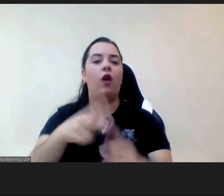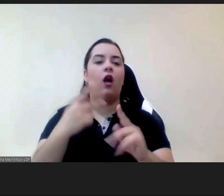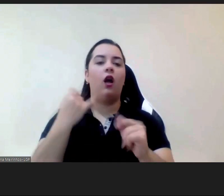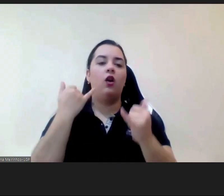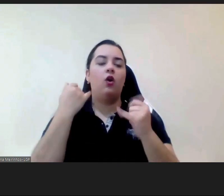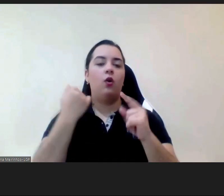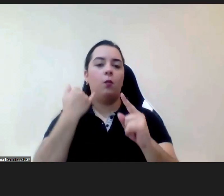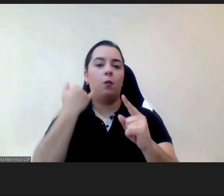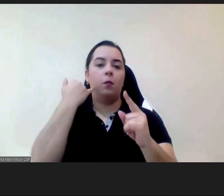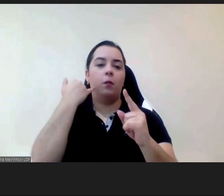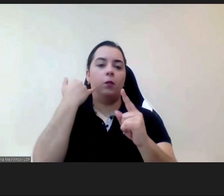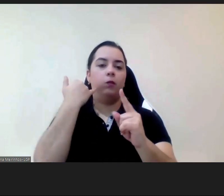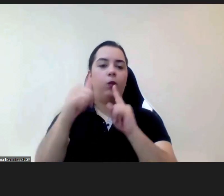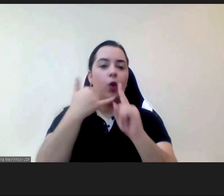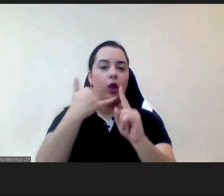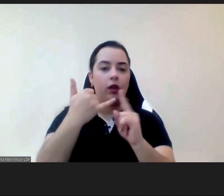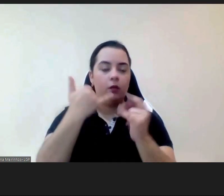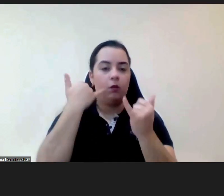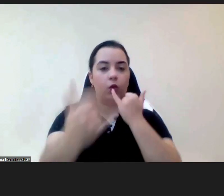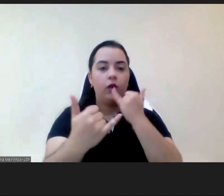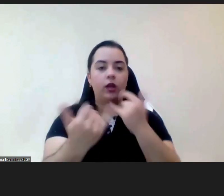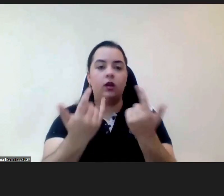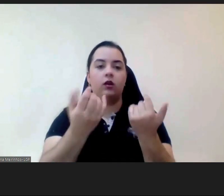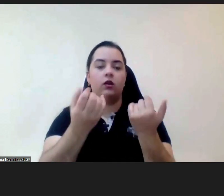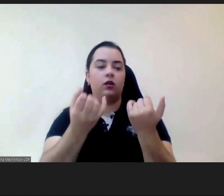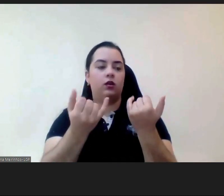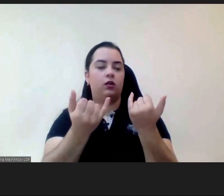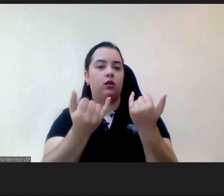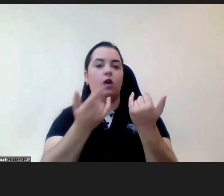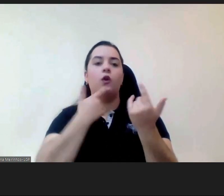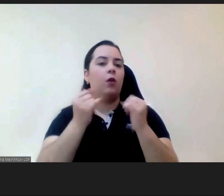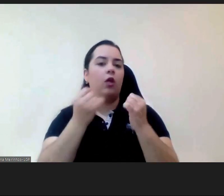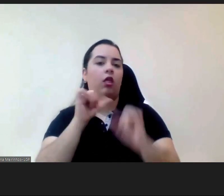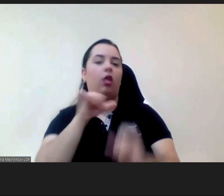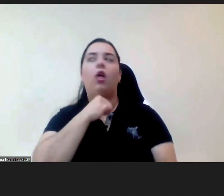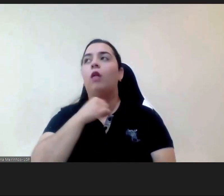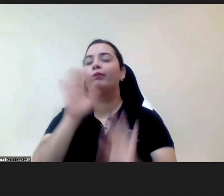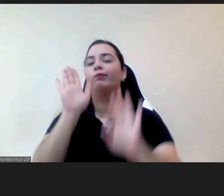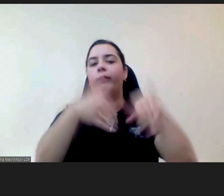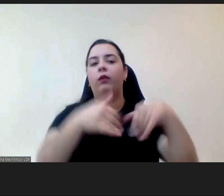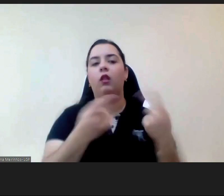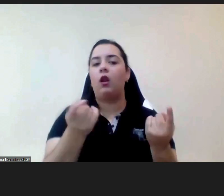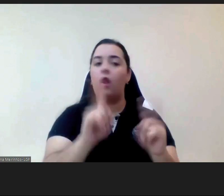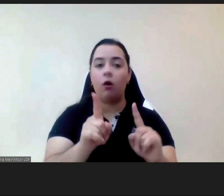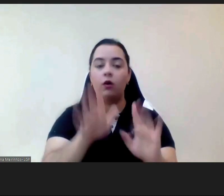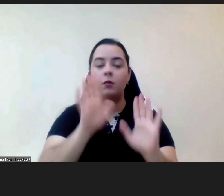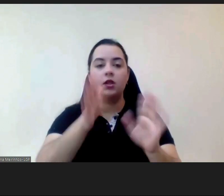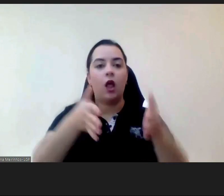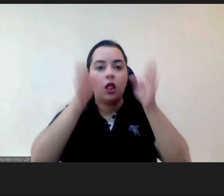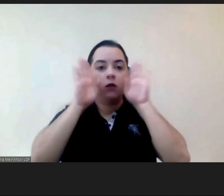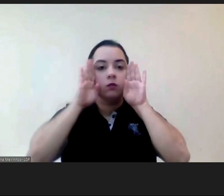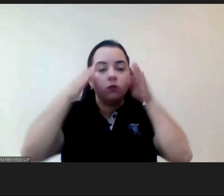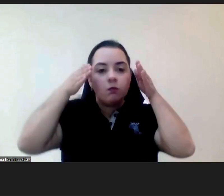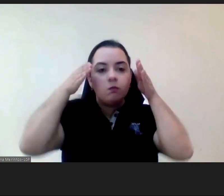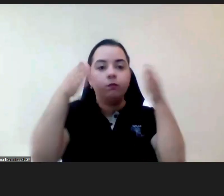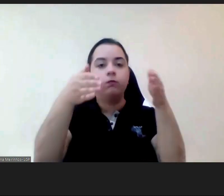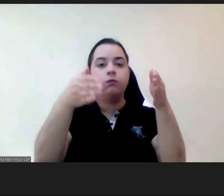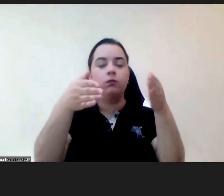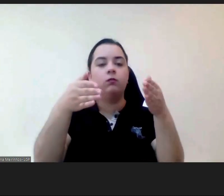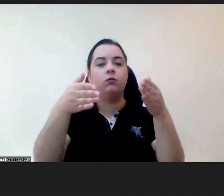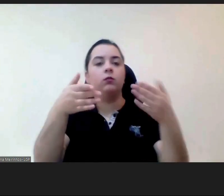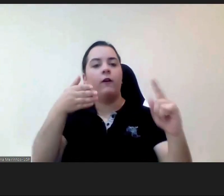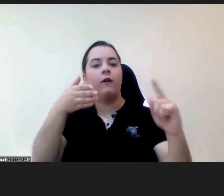violência interpares nós temos de encarar esses fenómenos por forma a transformar